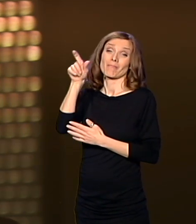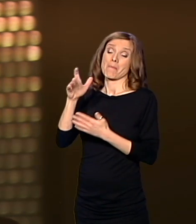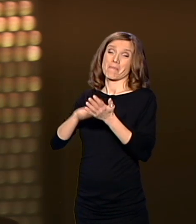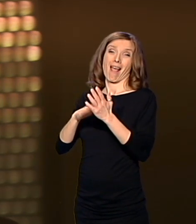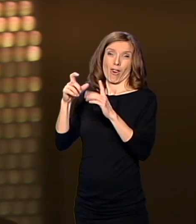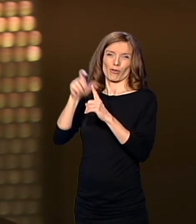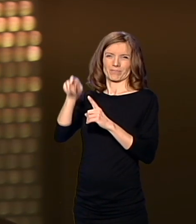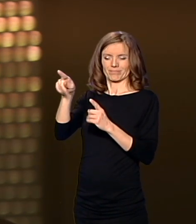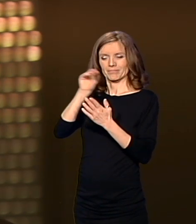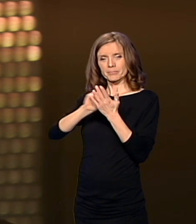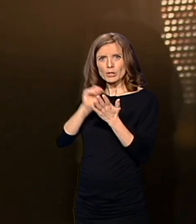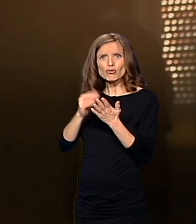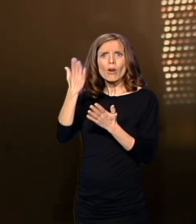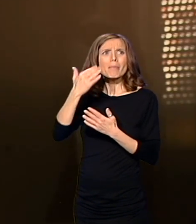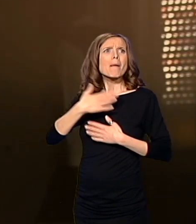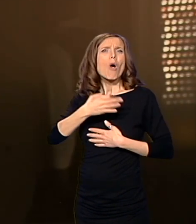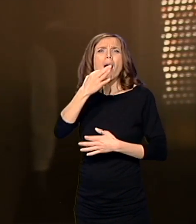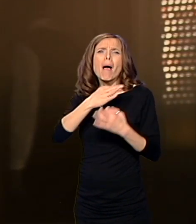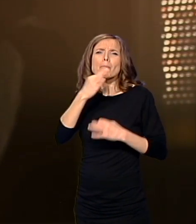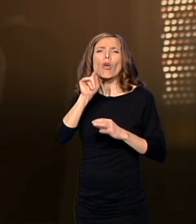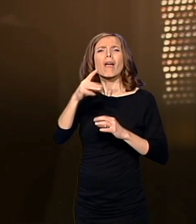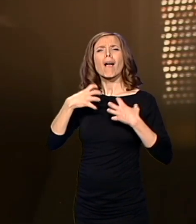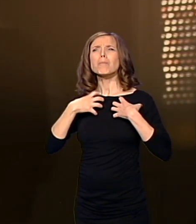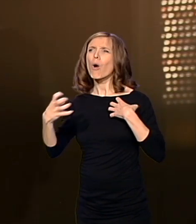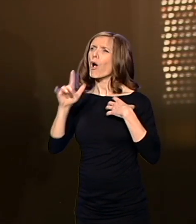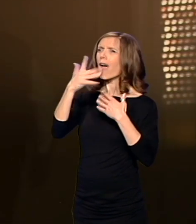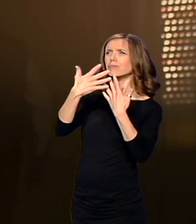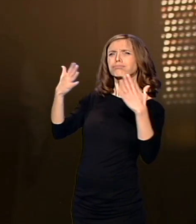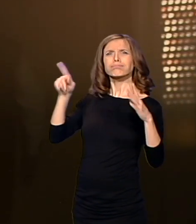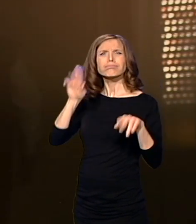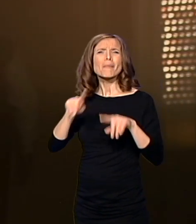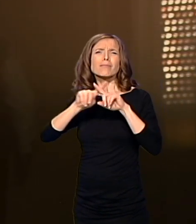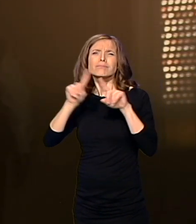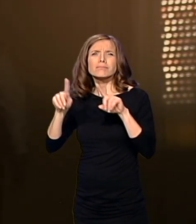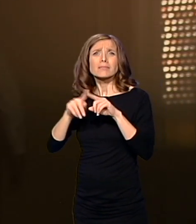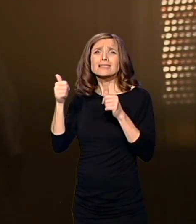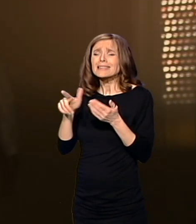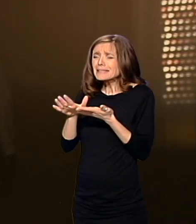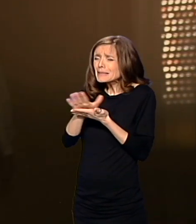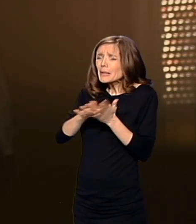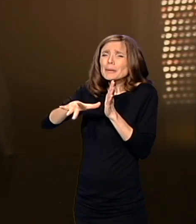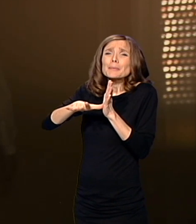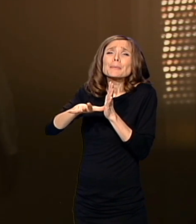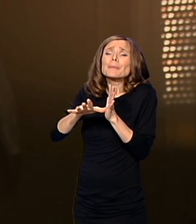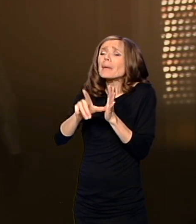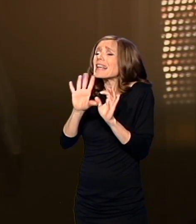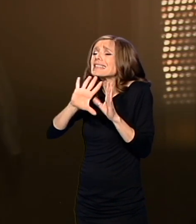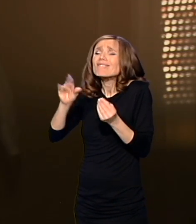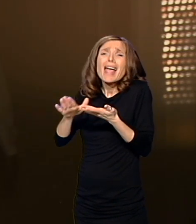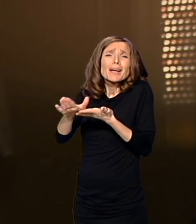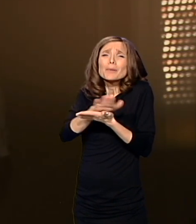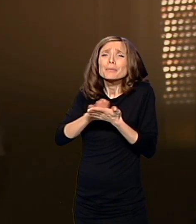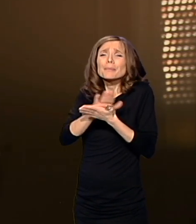snabdevene apoteke nije apsolutno ništa ostalo. Ni jedan zapušač oplute, ni jedna drvena kutica.